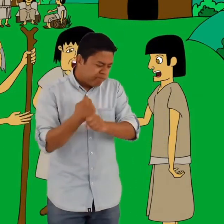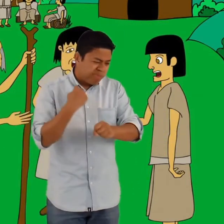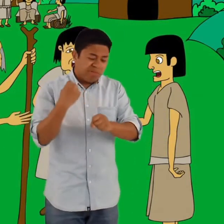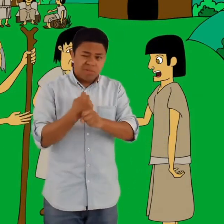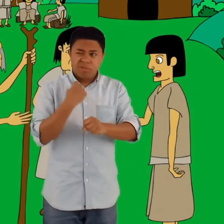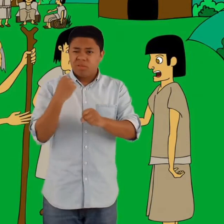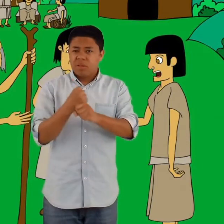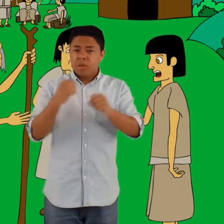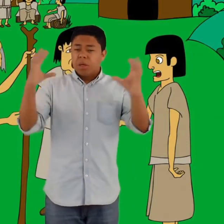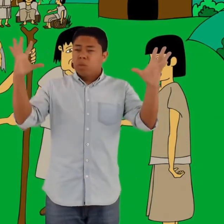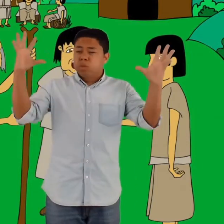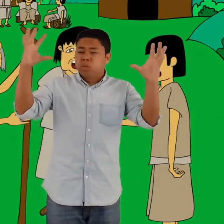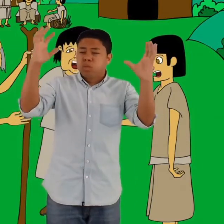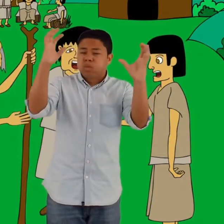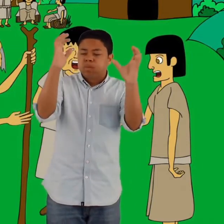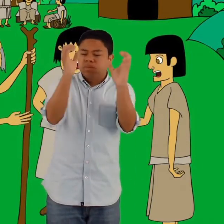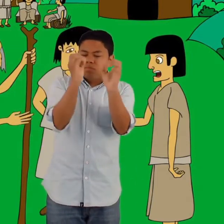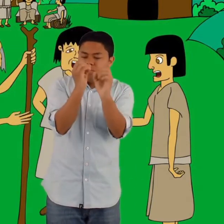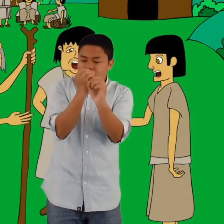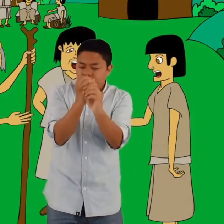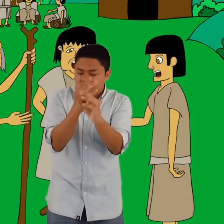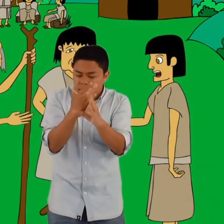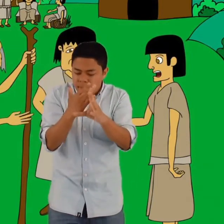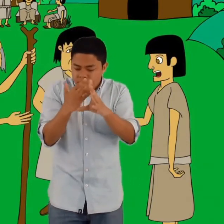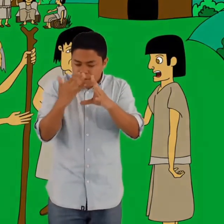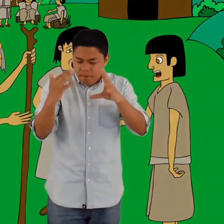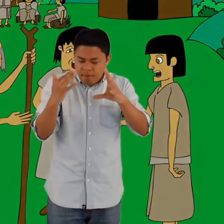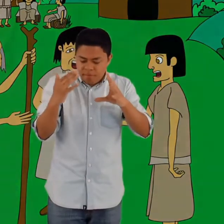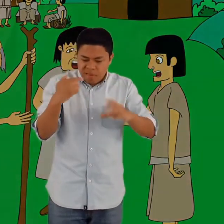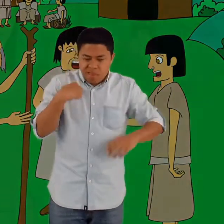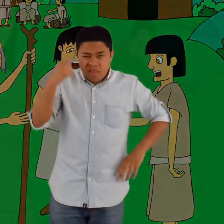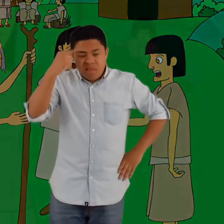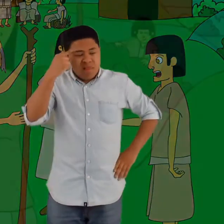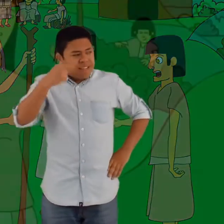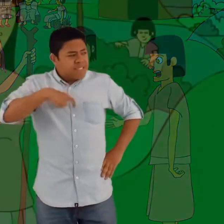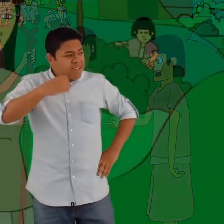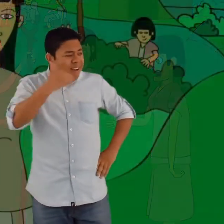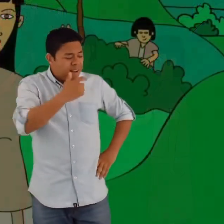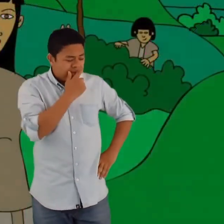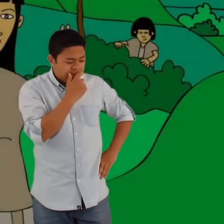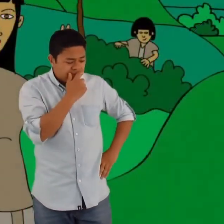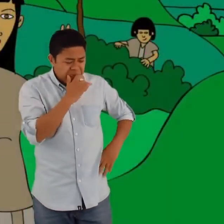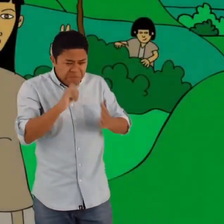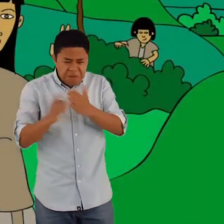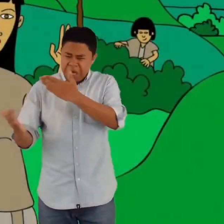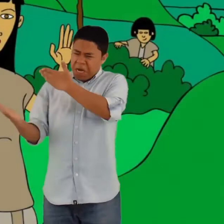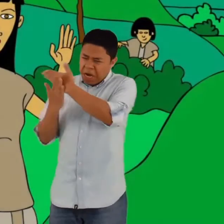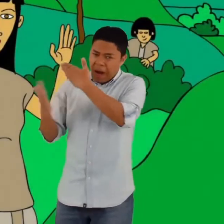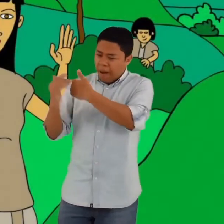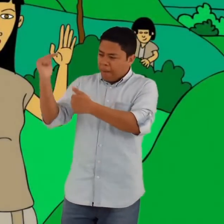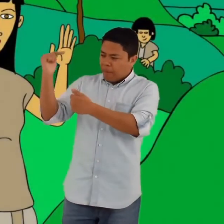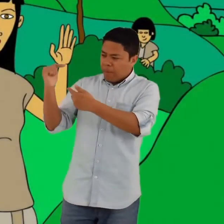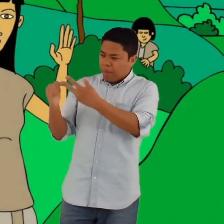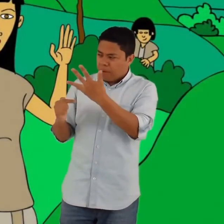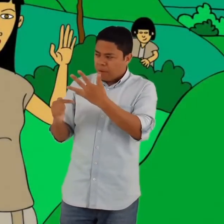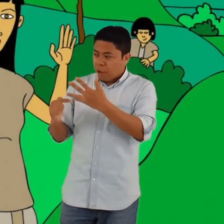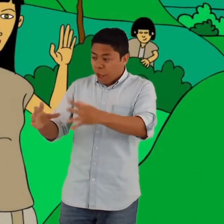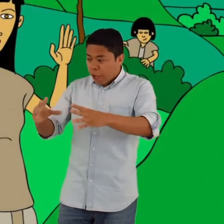por largas horas en la idea de tener una pareja y en la advertencia que le habían dado los